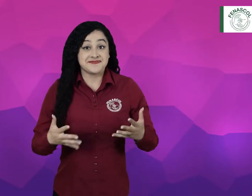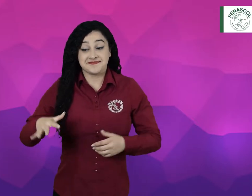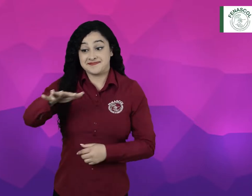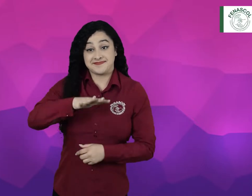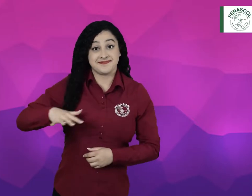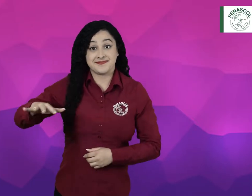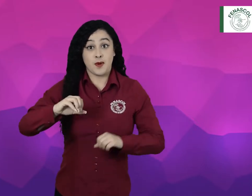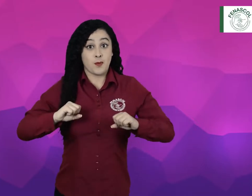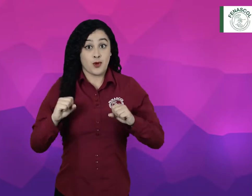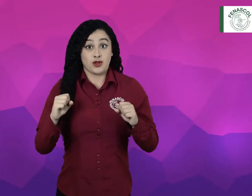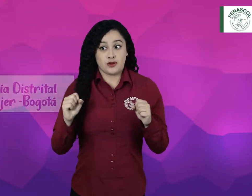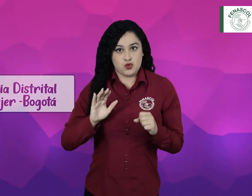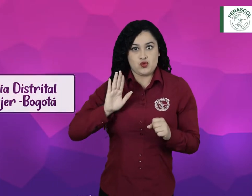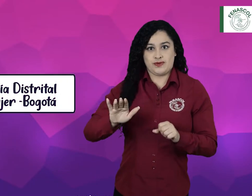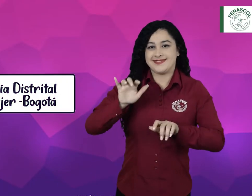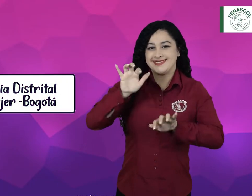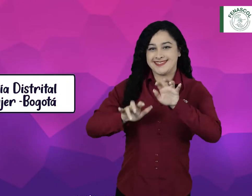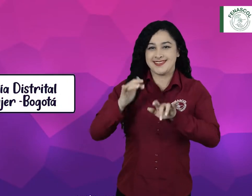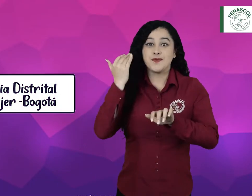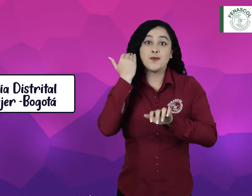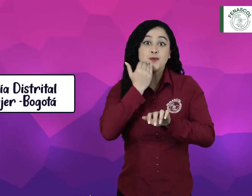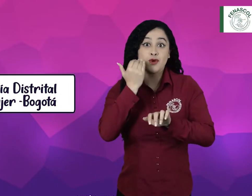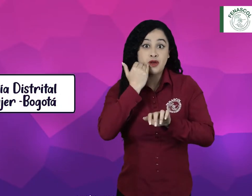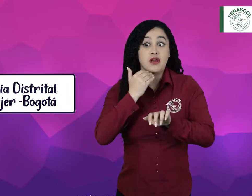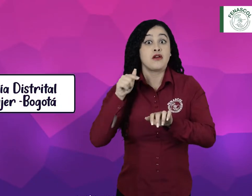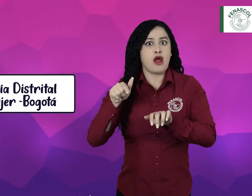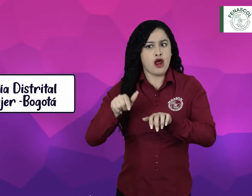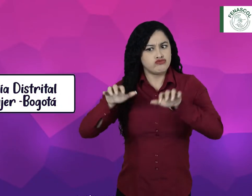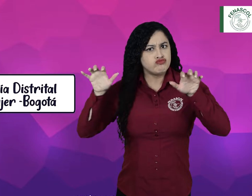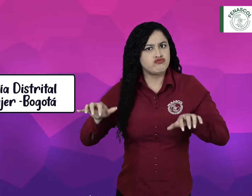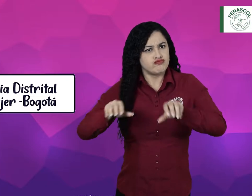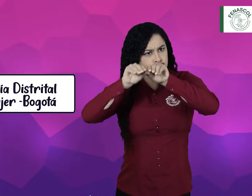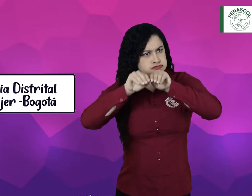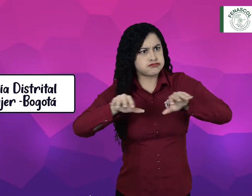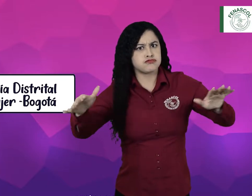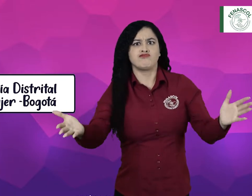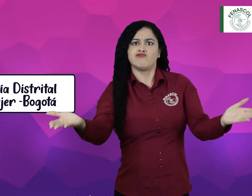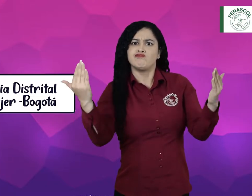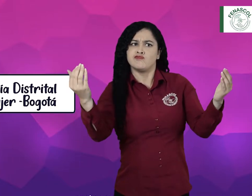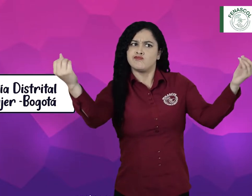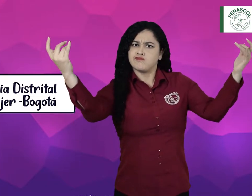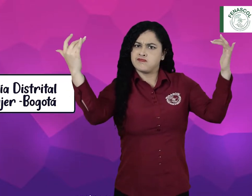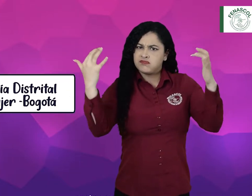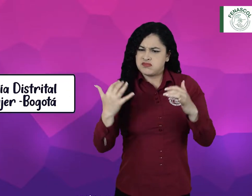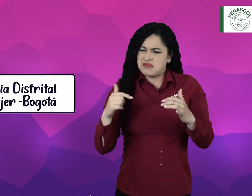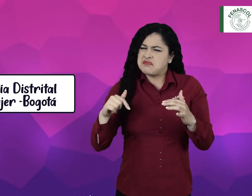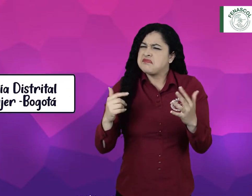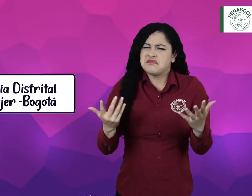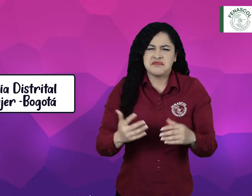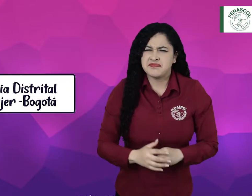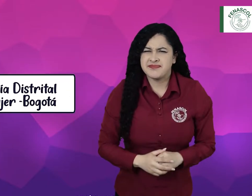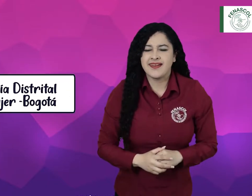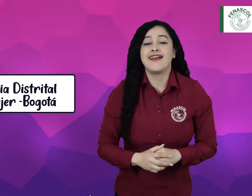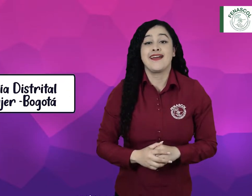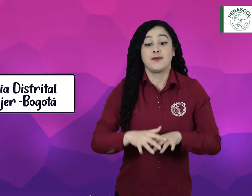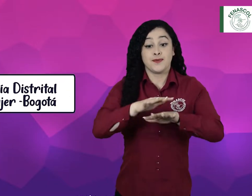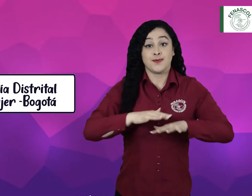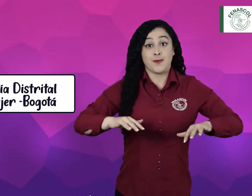En la ciudad de Bogotá, la Secretaría Distrital de la Mujer preparó, convocó y llevó a cabo